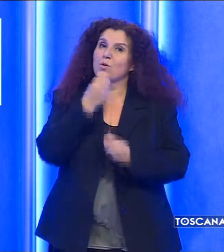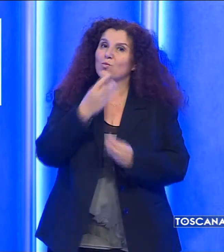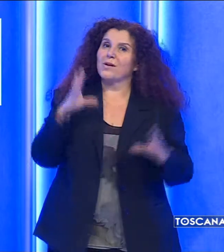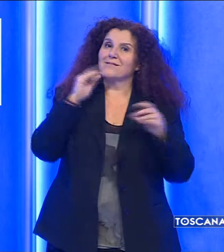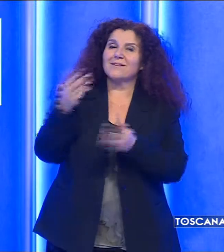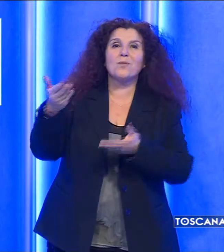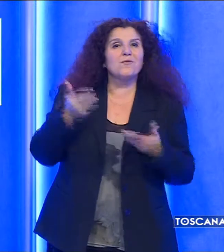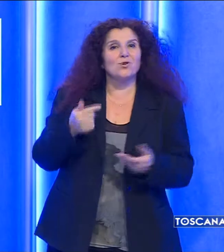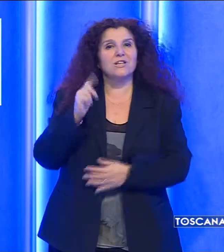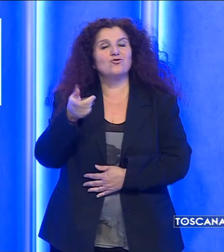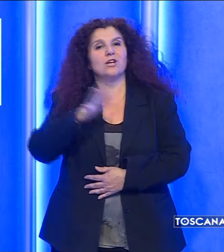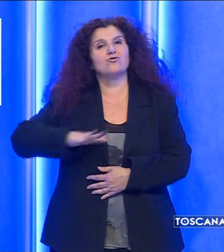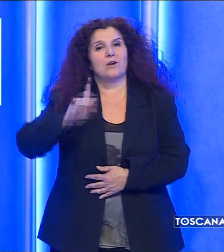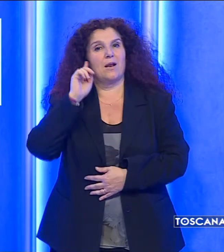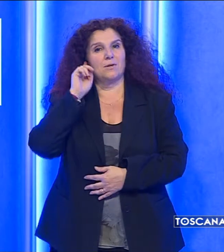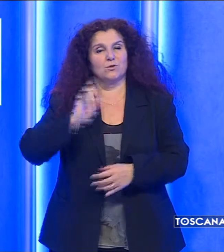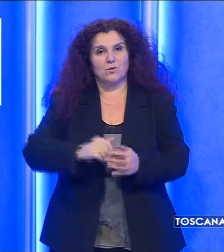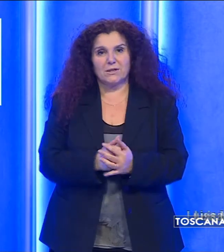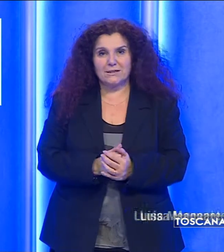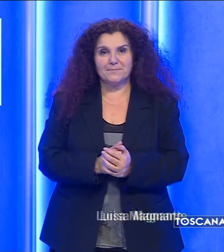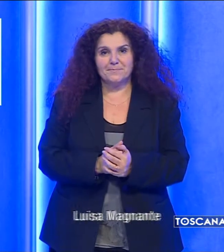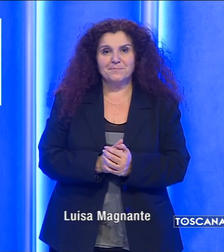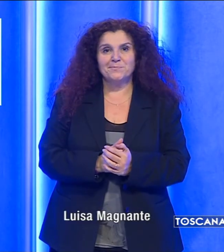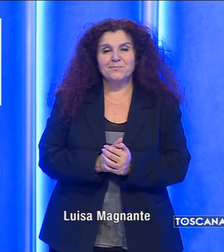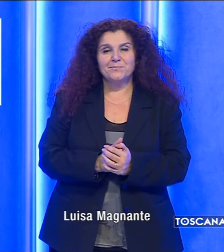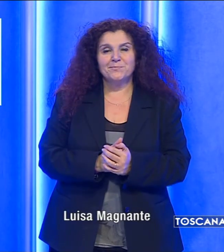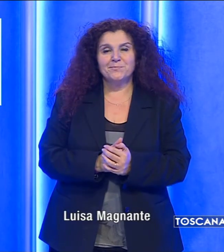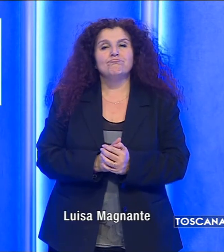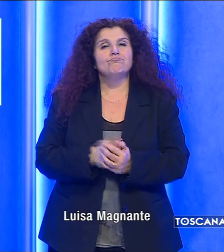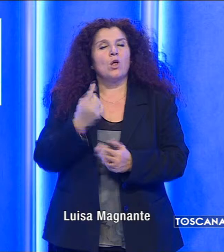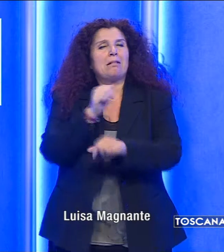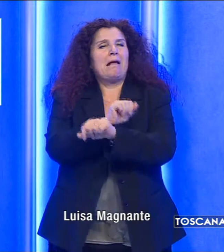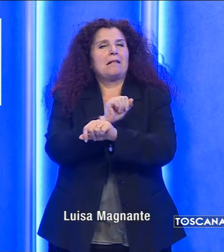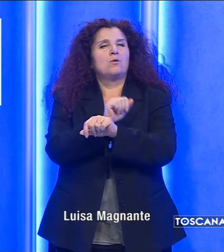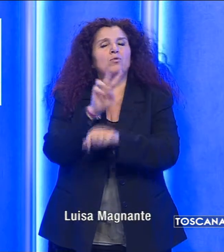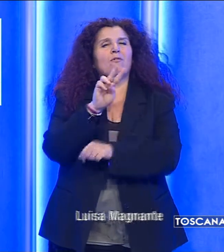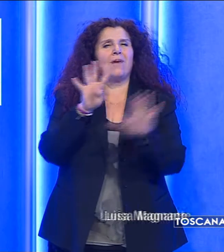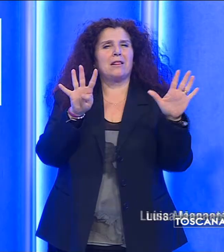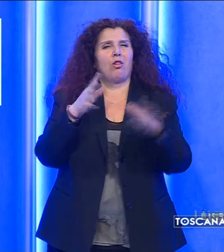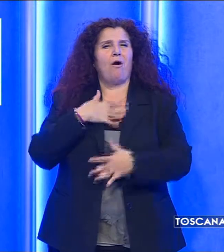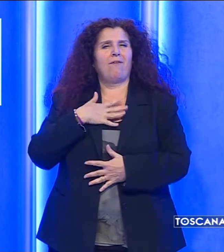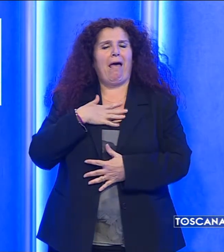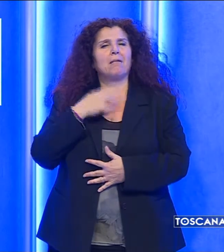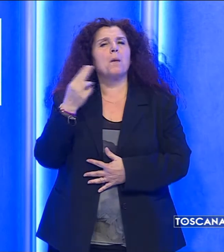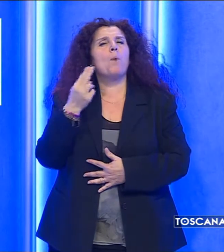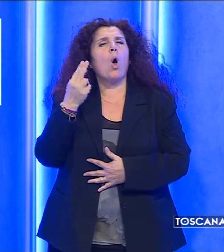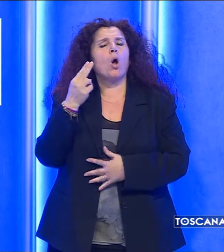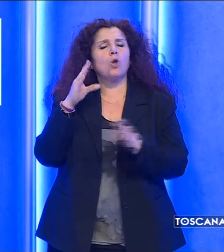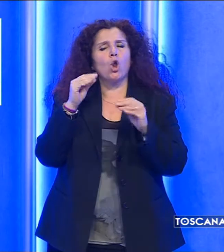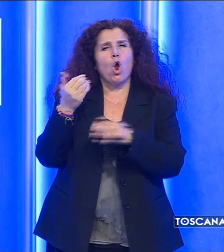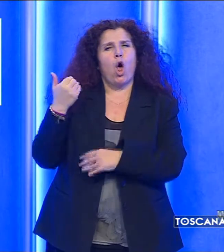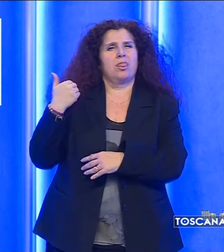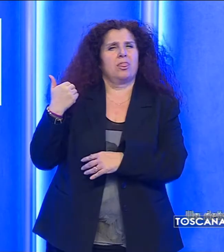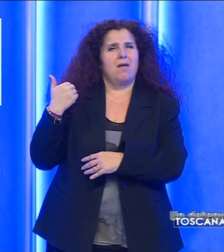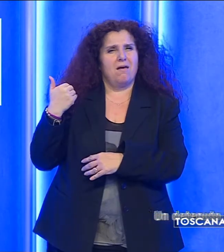Buonasera, benvenuti al TG regionale per sordi. Un detenuto di 29 anni è morto la notte